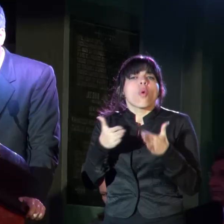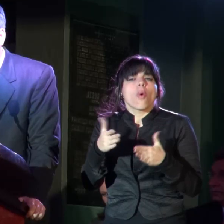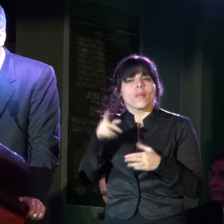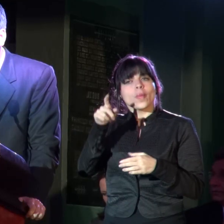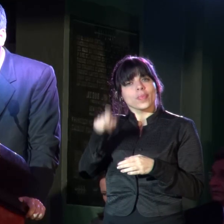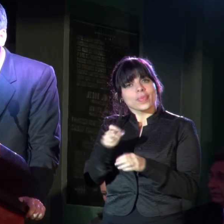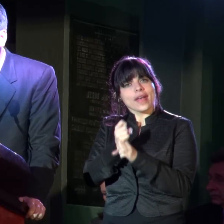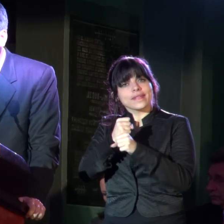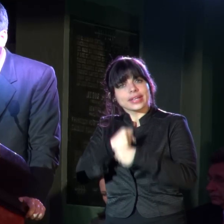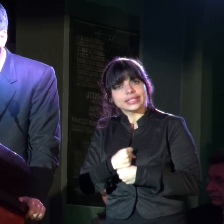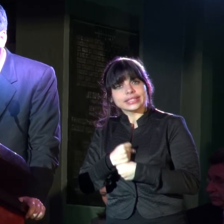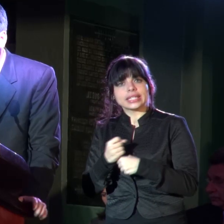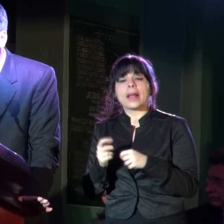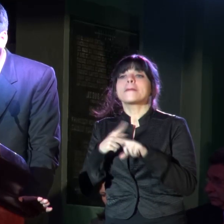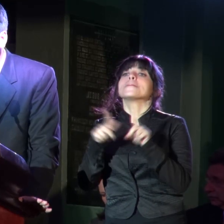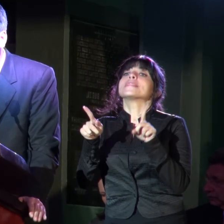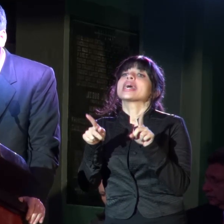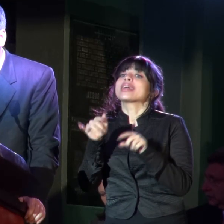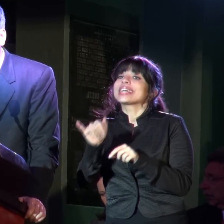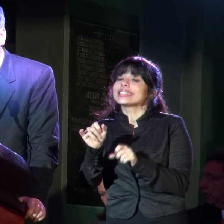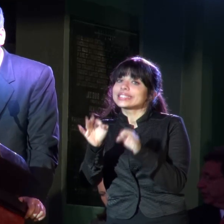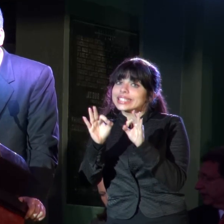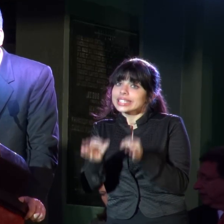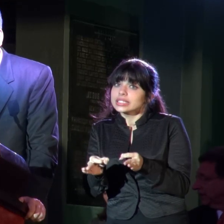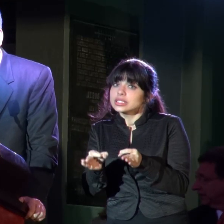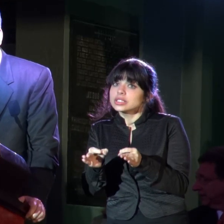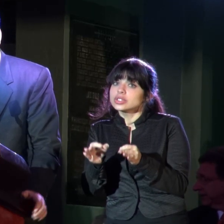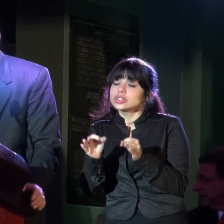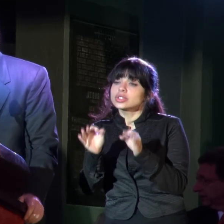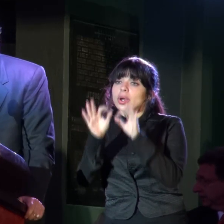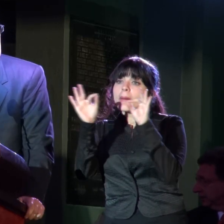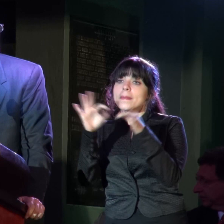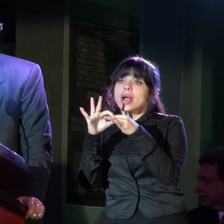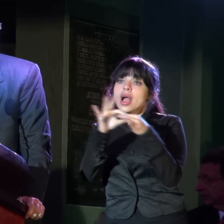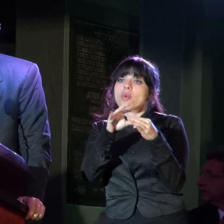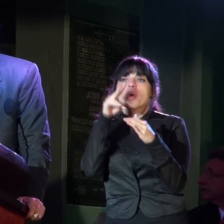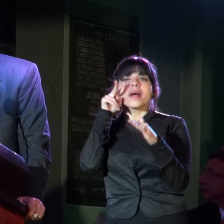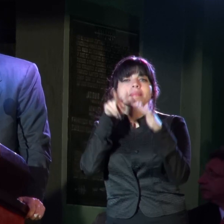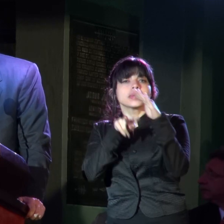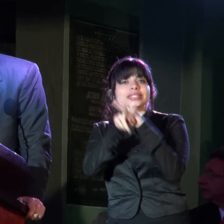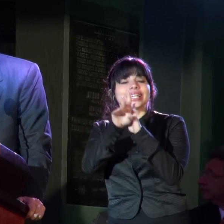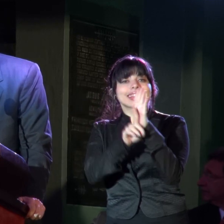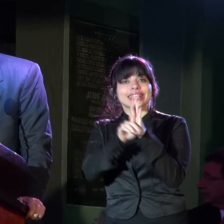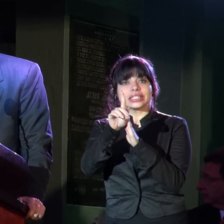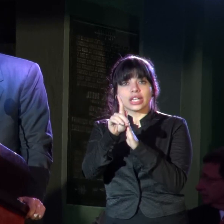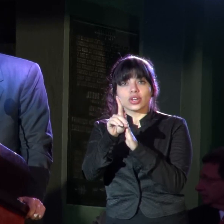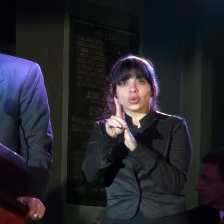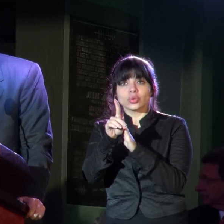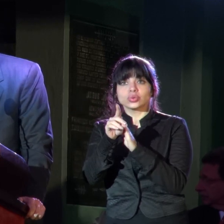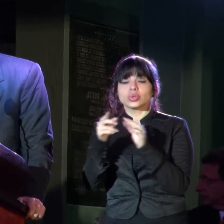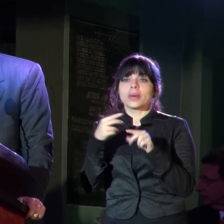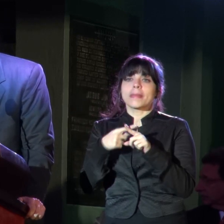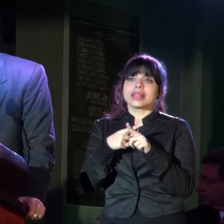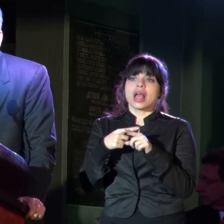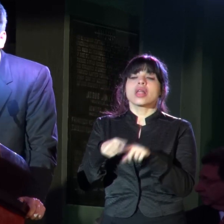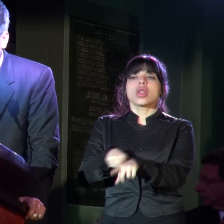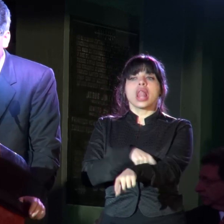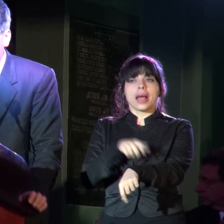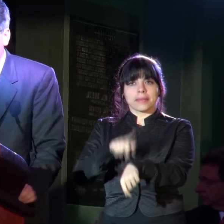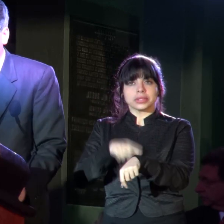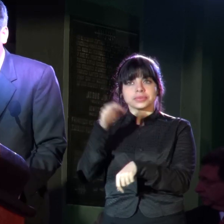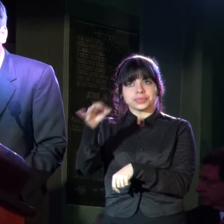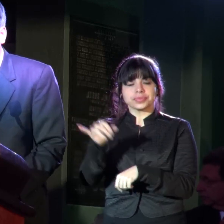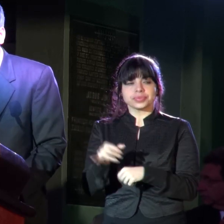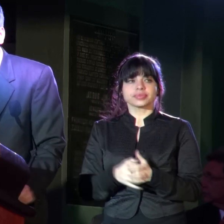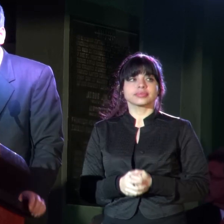En el marco del Consejo de Gobierno, celebrado el pasado 14 de septiembre en Cartago, el presidente Luis Guillermo Solís y el ministro de Economía,